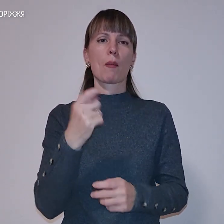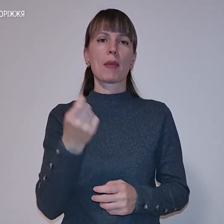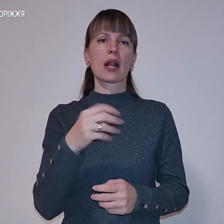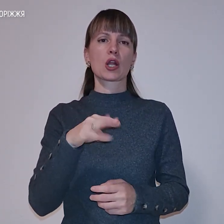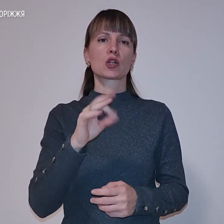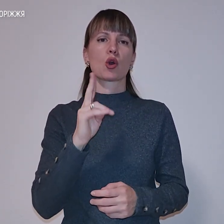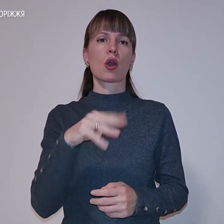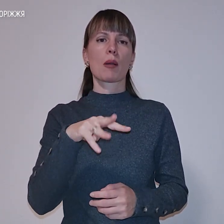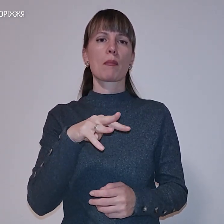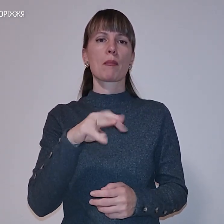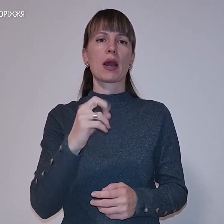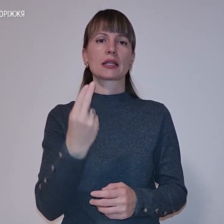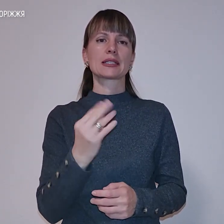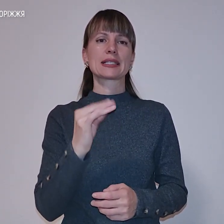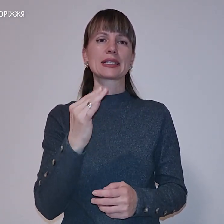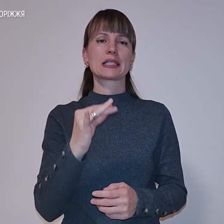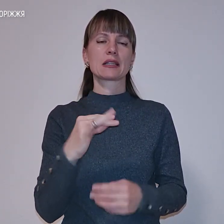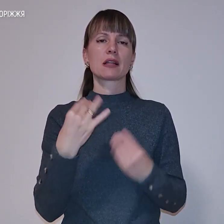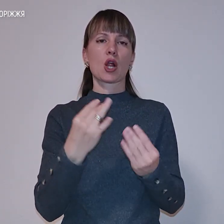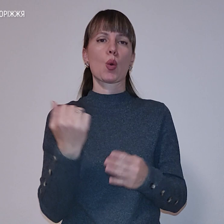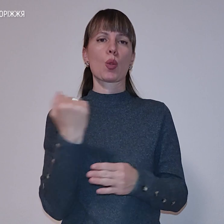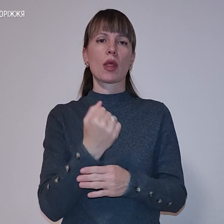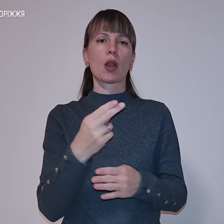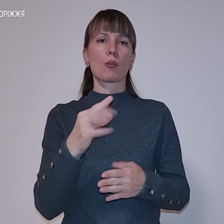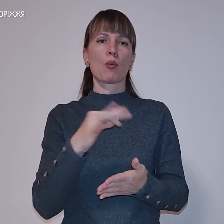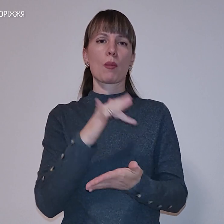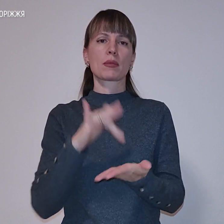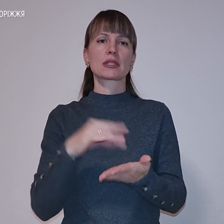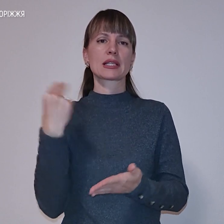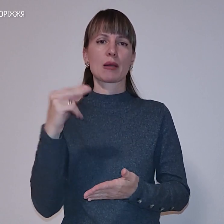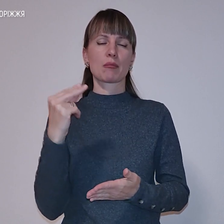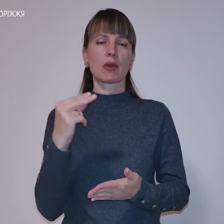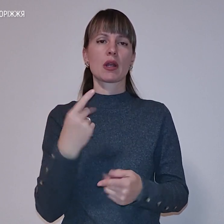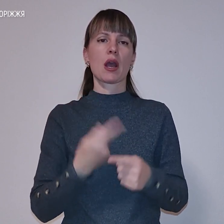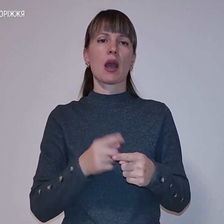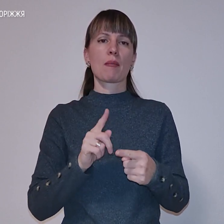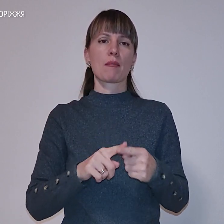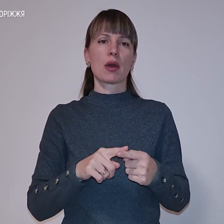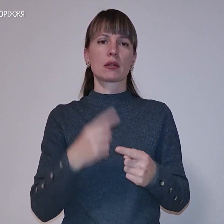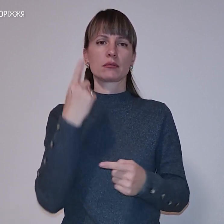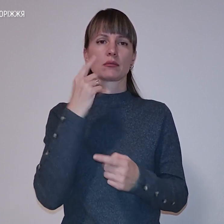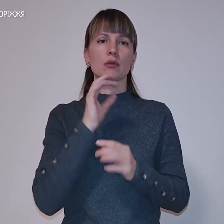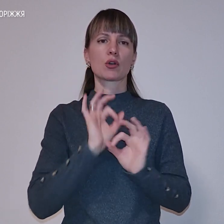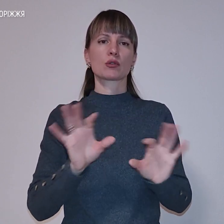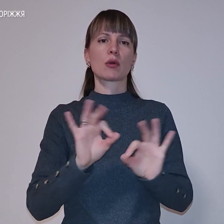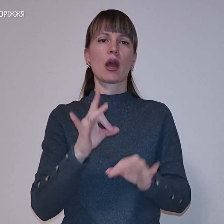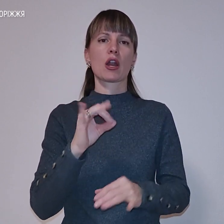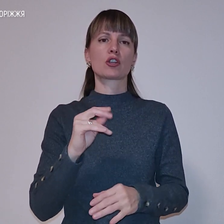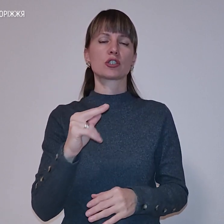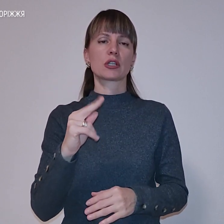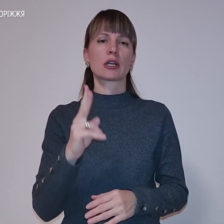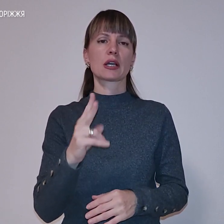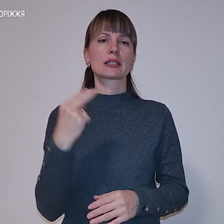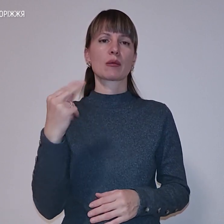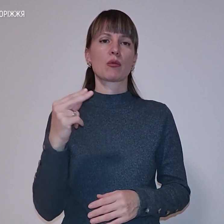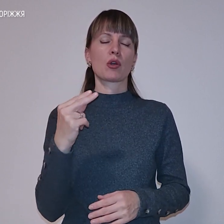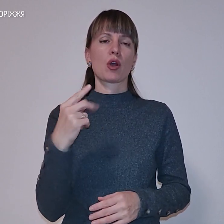також завдали ударів по місту Запоріжжя. Про це розповів речник Запорізької обласної військової адміністрації Іван